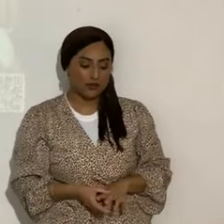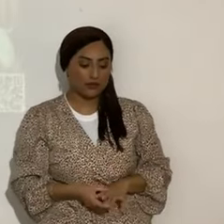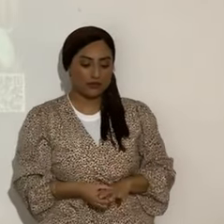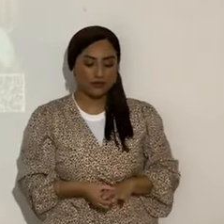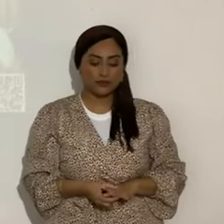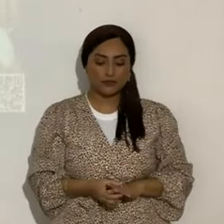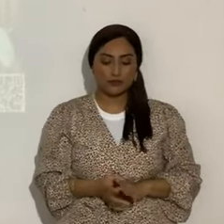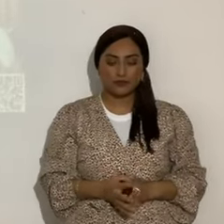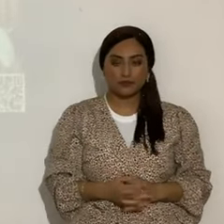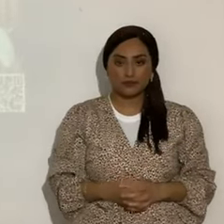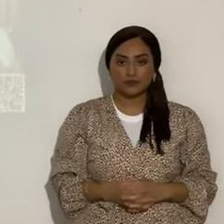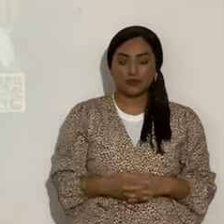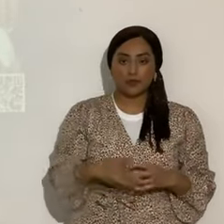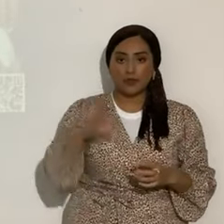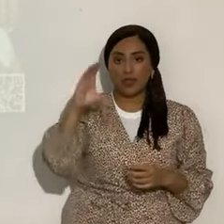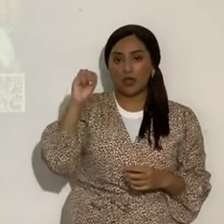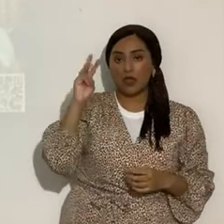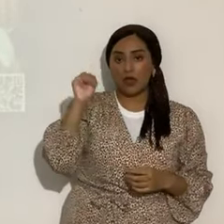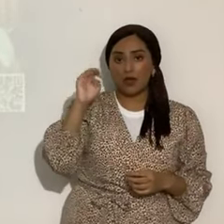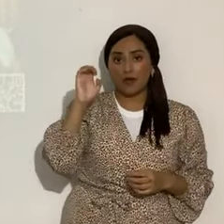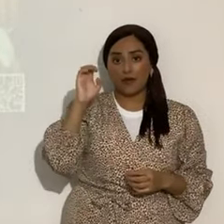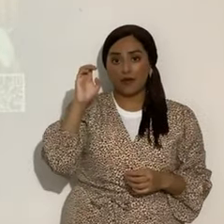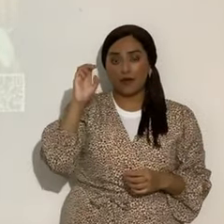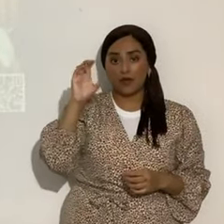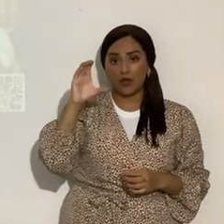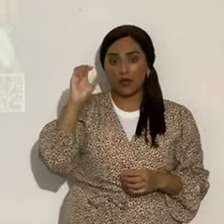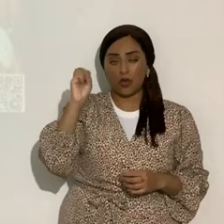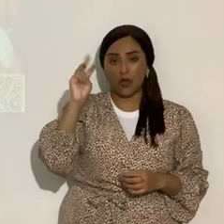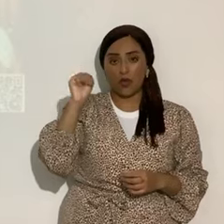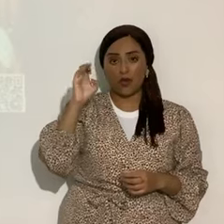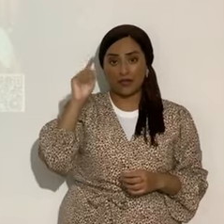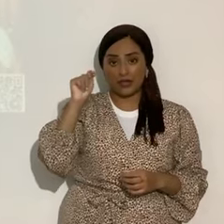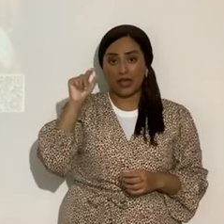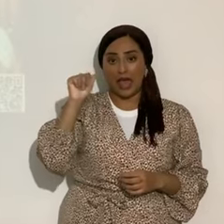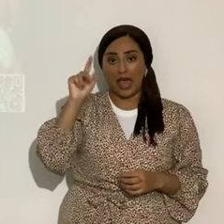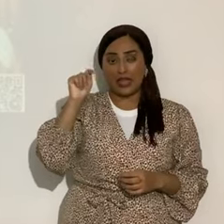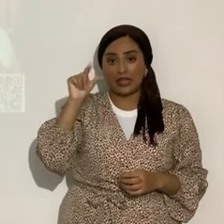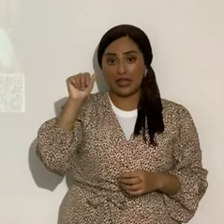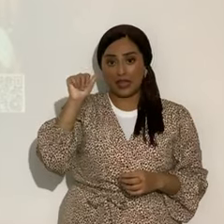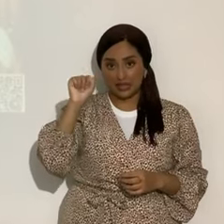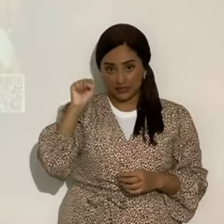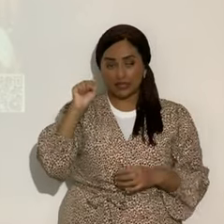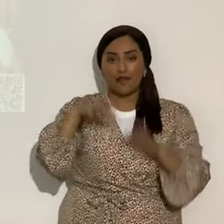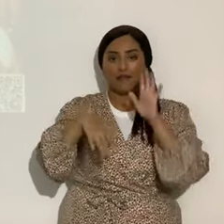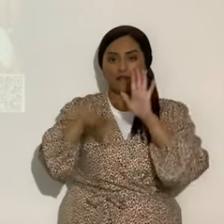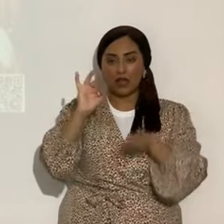este cometa Atlas, el cometa intruso, fue descubierto el 9 de enero del año 2023.